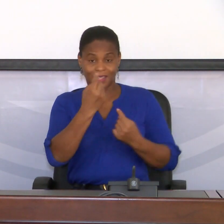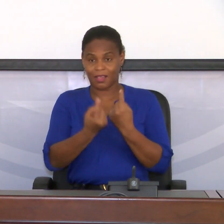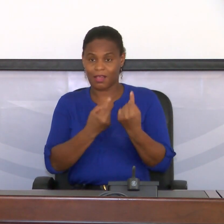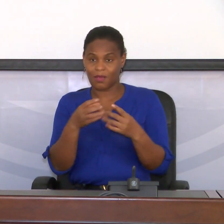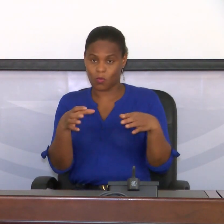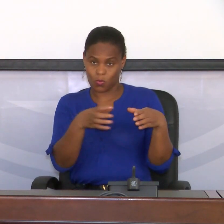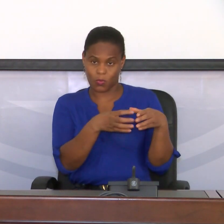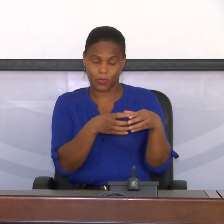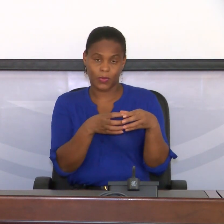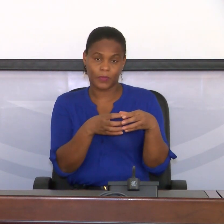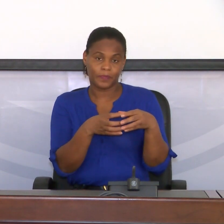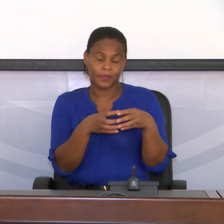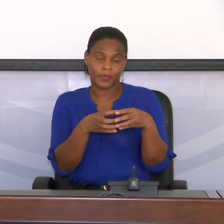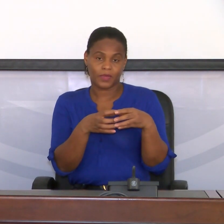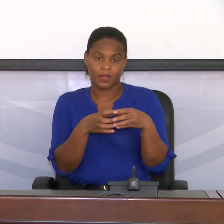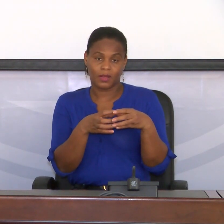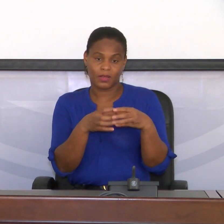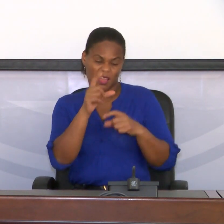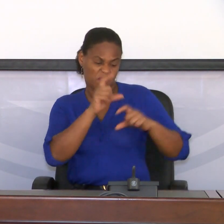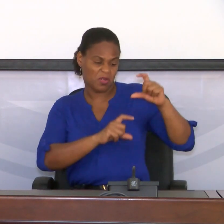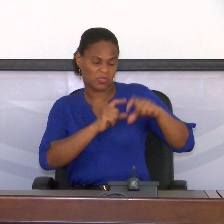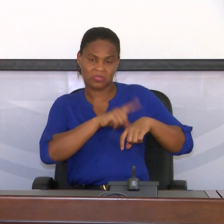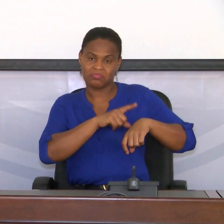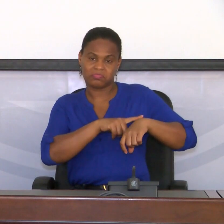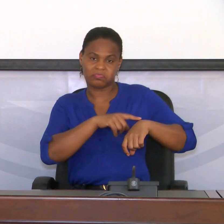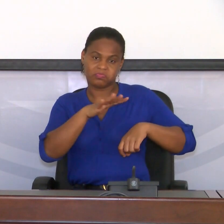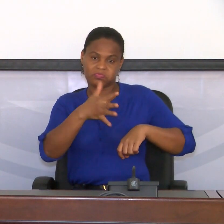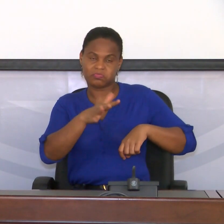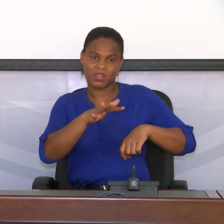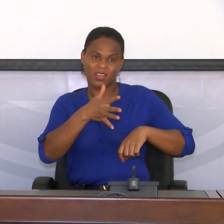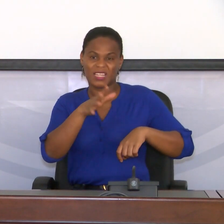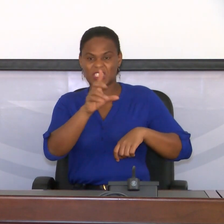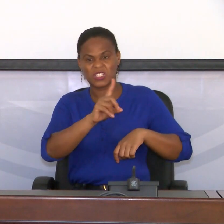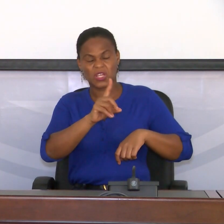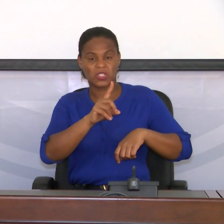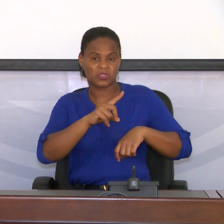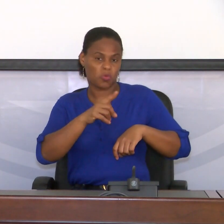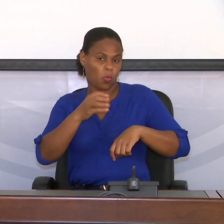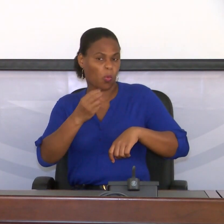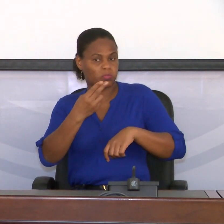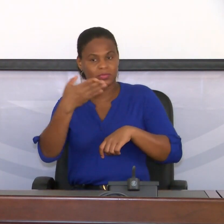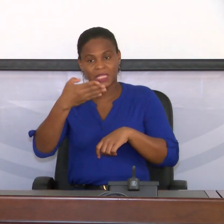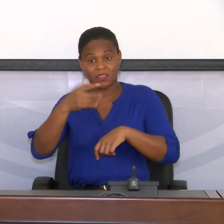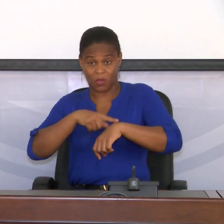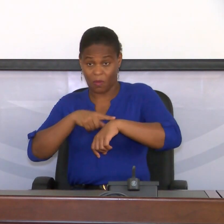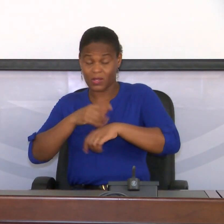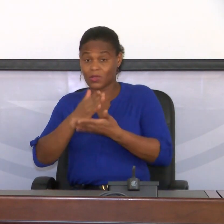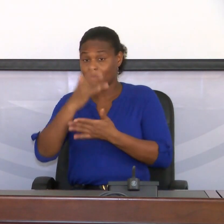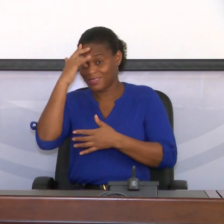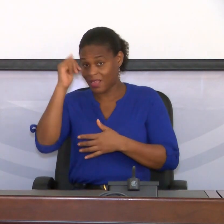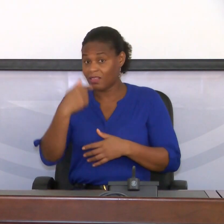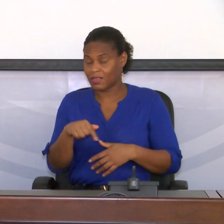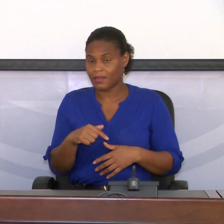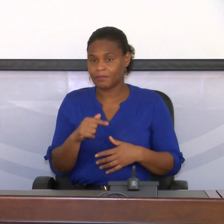de amostras demora cerca de seis, sete horas, só para terem uma ideia.